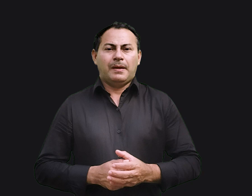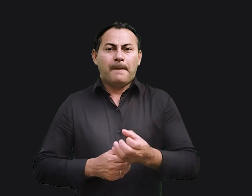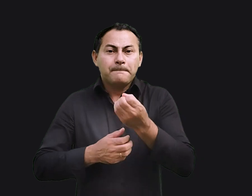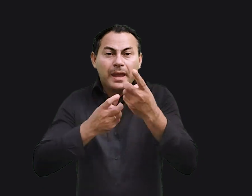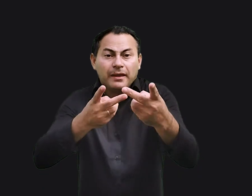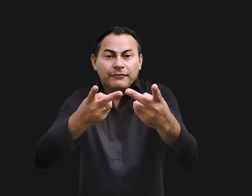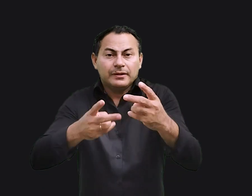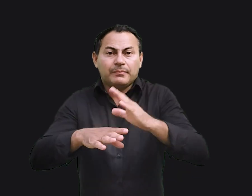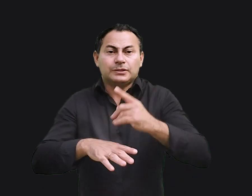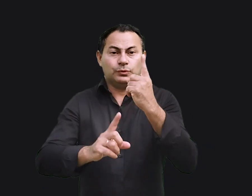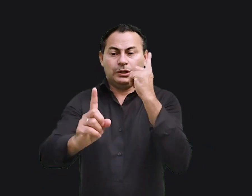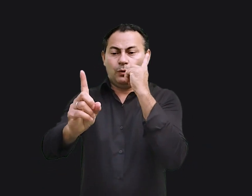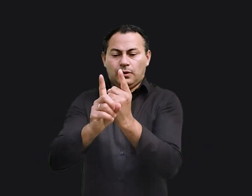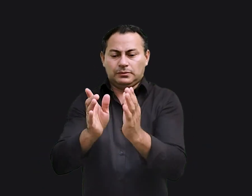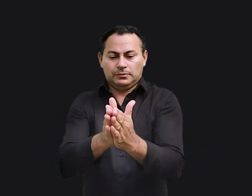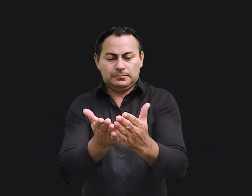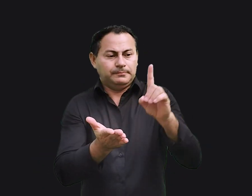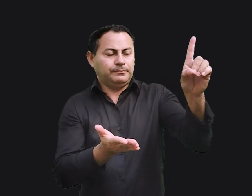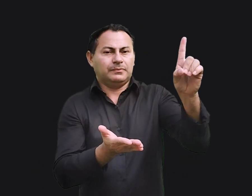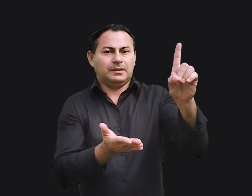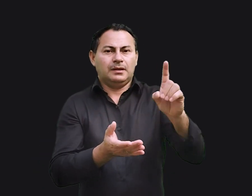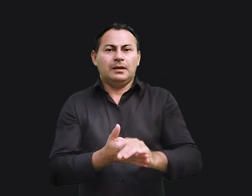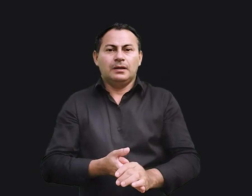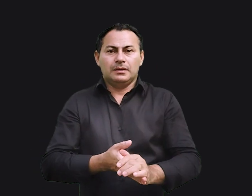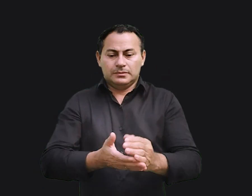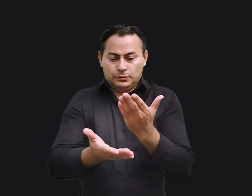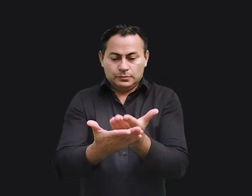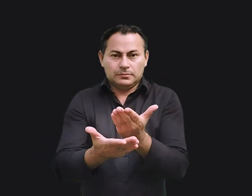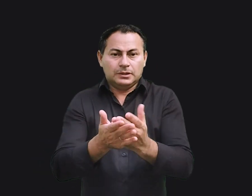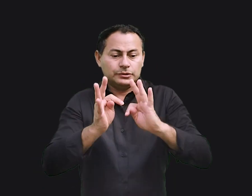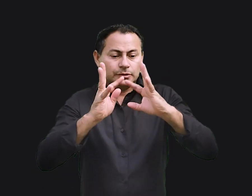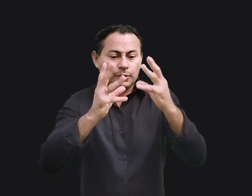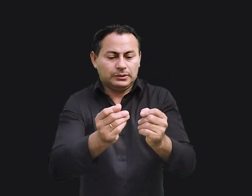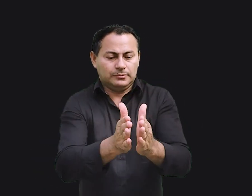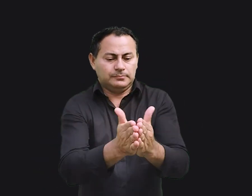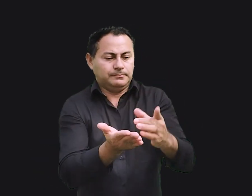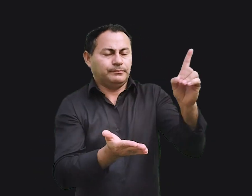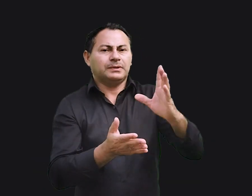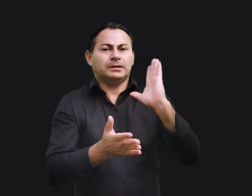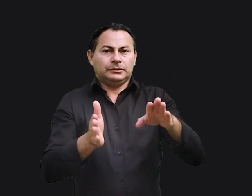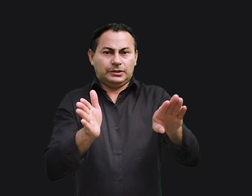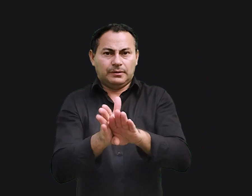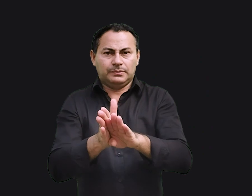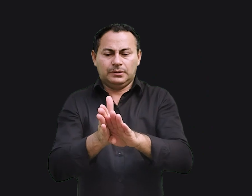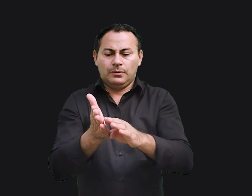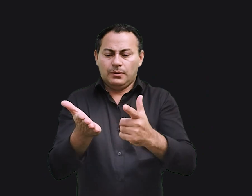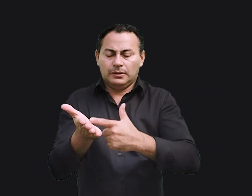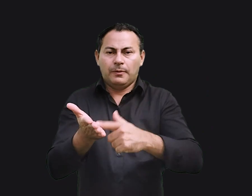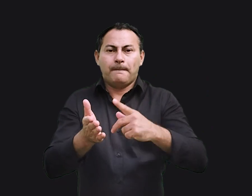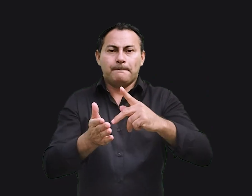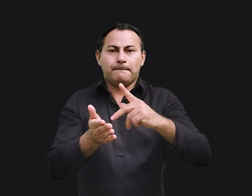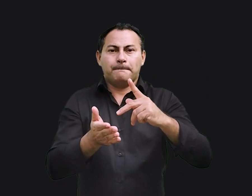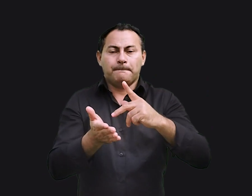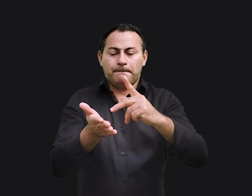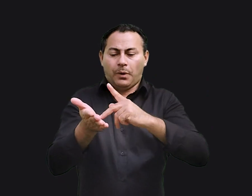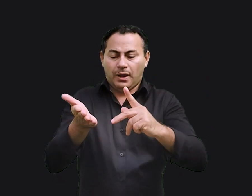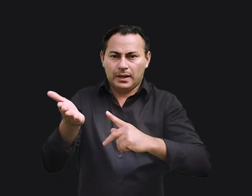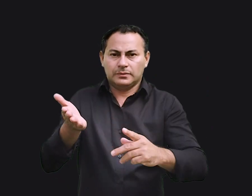Bem-vindo para mais um Encontro com a Palavra. Esse é um estudo de toda a Bíblia. Já chegamos aos livros poéticos e o segundo deles,